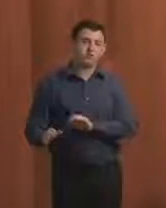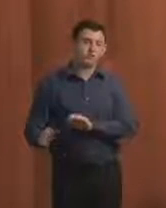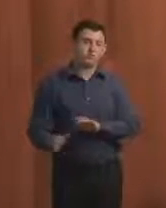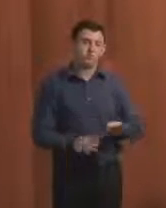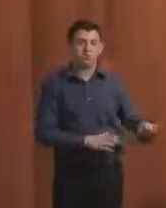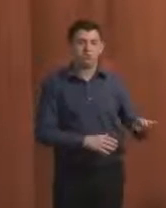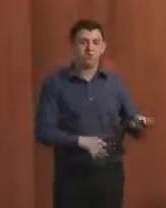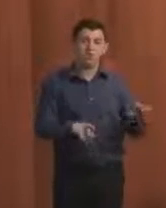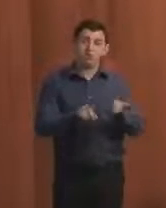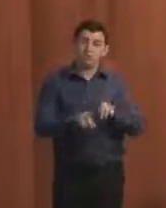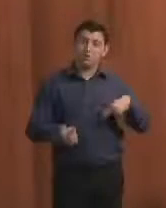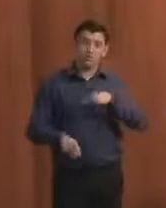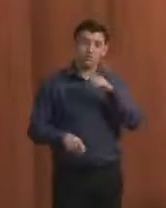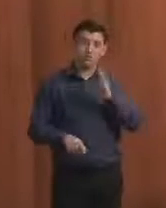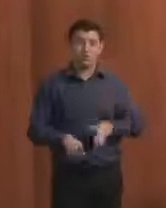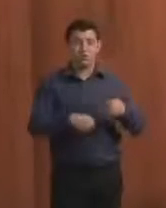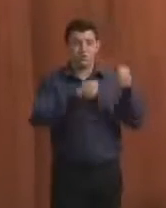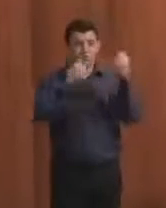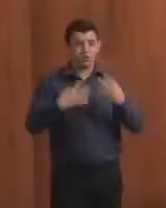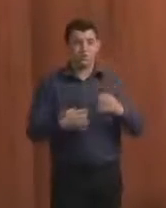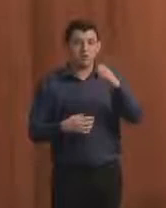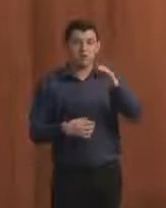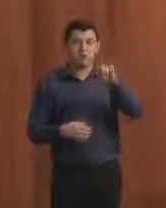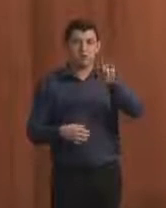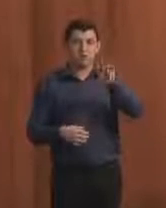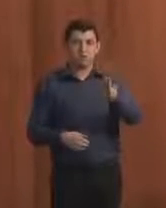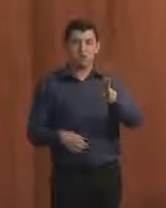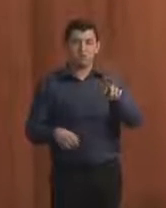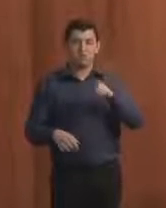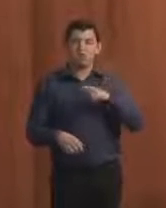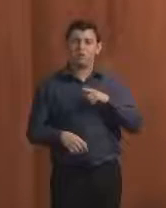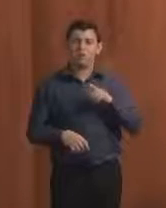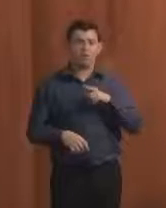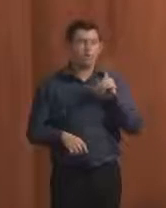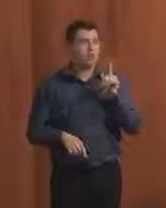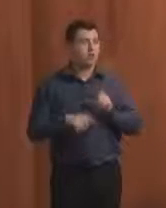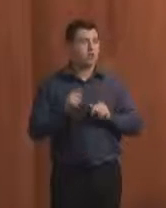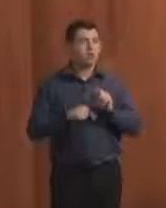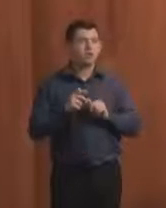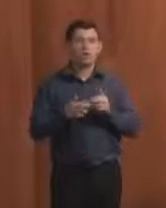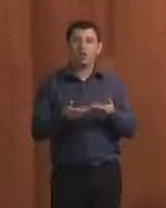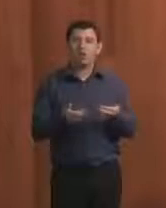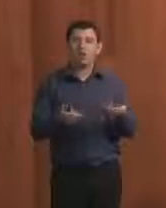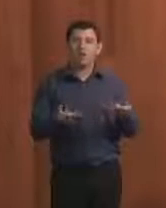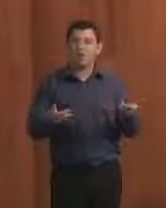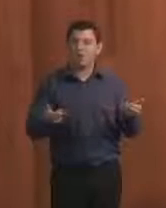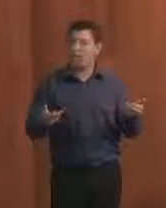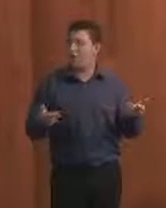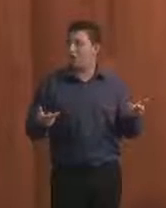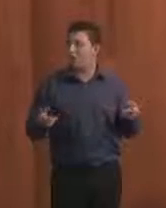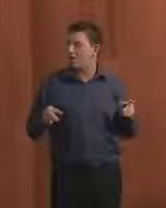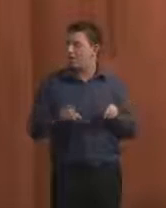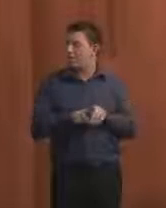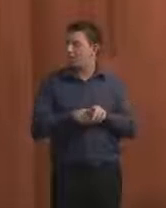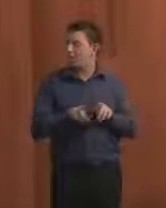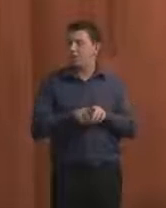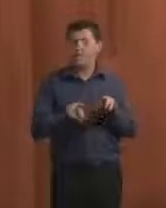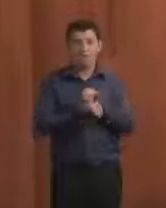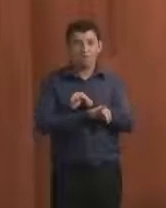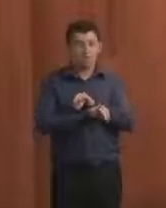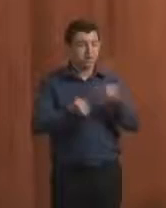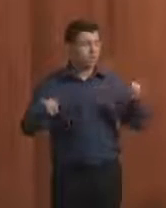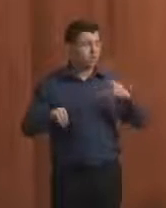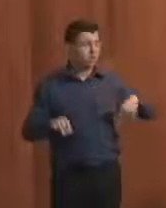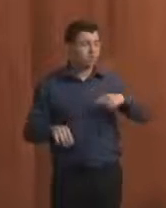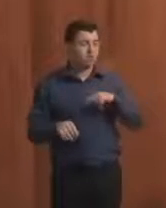Também comentou-se que a CGU tem bastante material de campanha e cartilhas informativas, e que